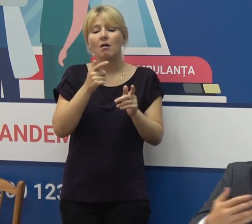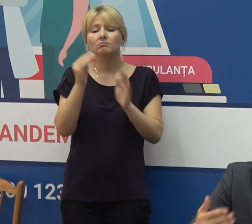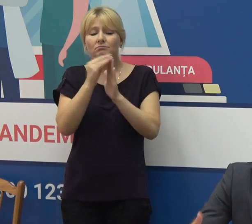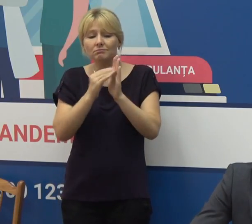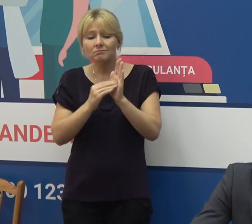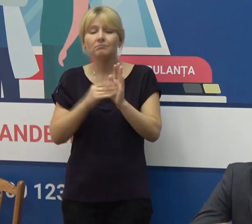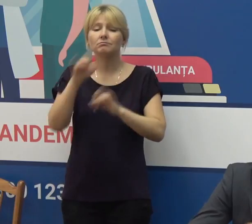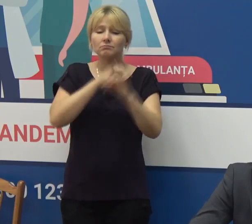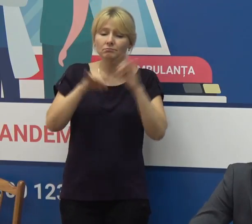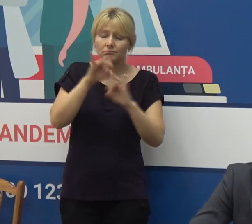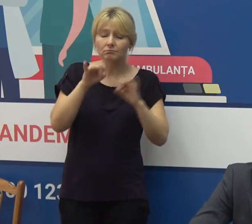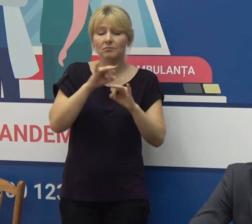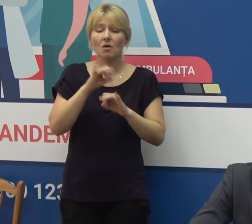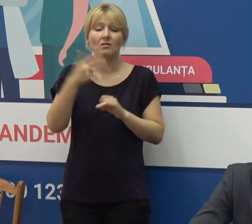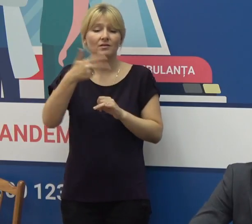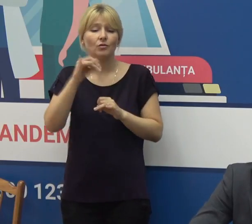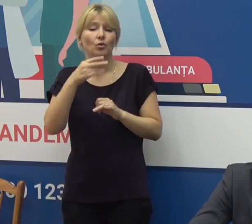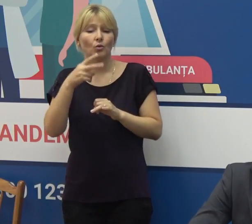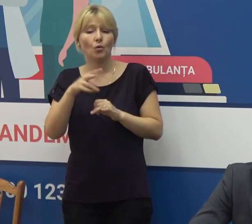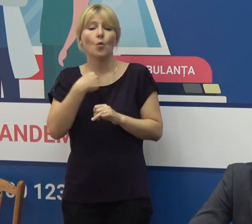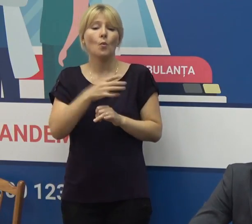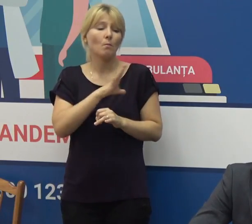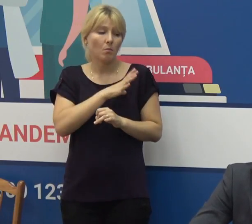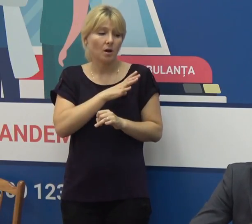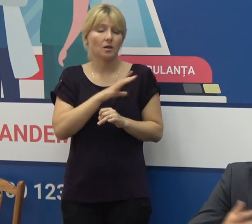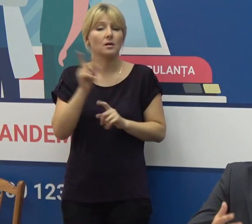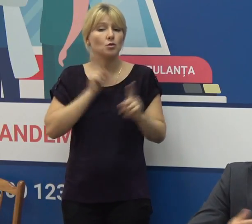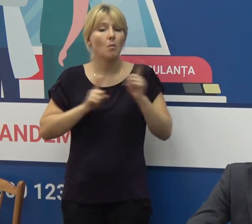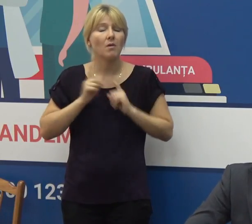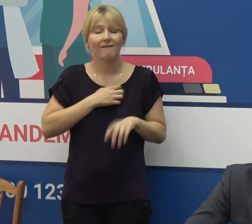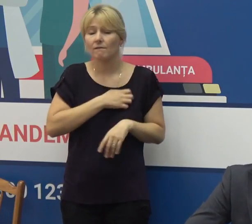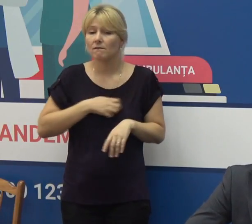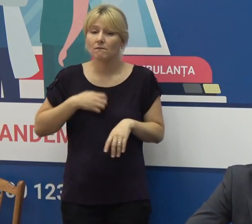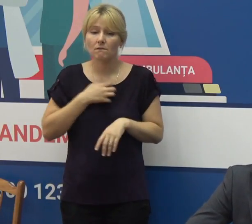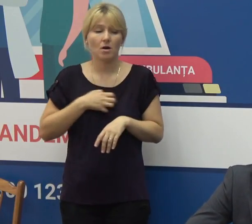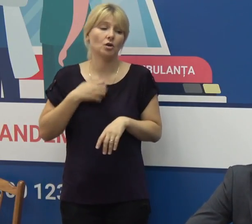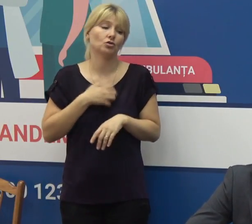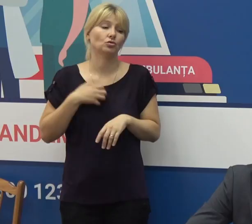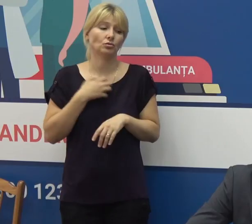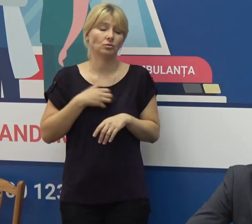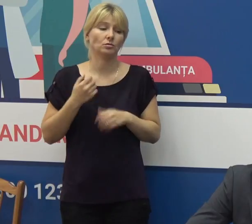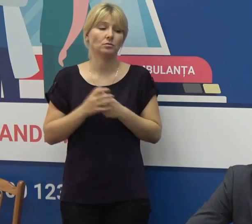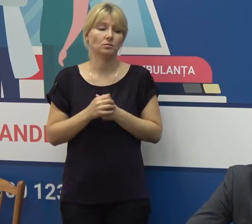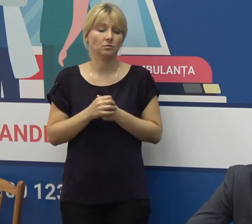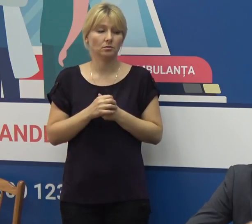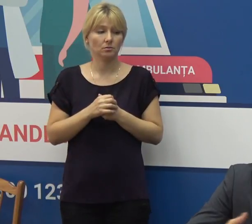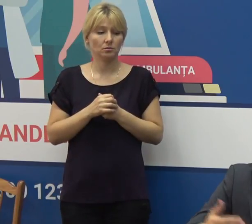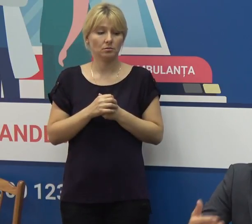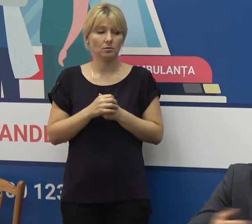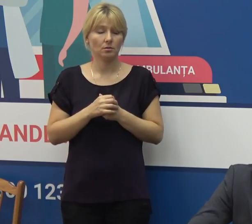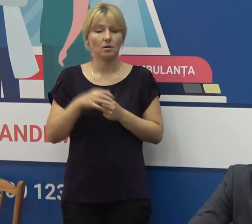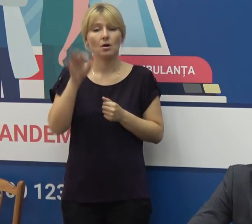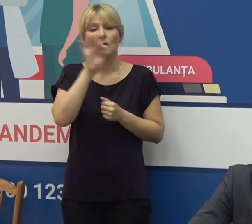În ziua de vinere pe data de 30 iulie am avut cea mai importantă ședință foarte largă cu reprezentanții